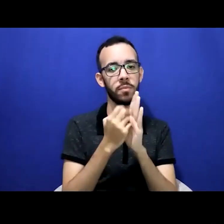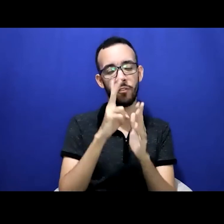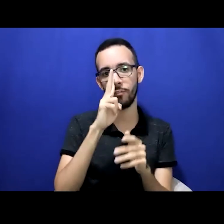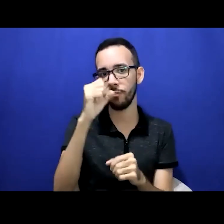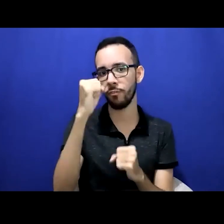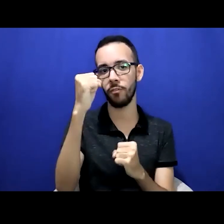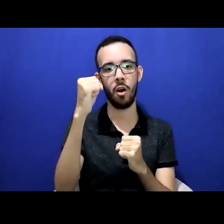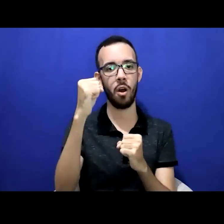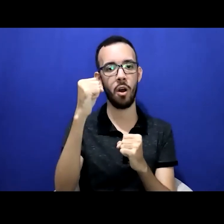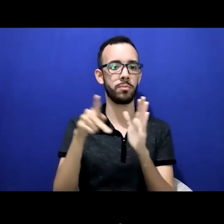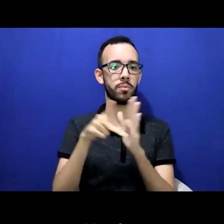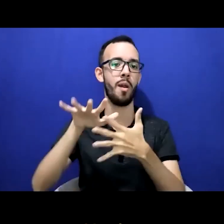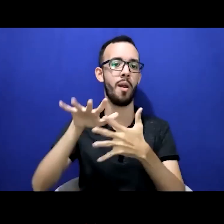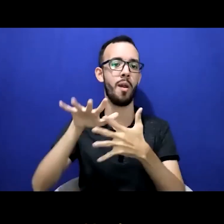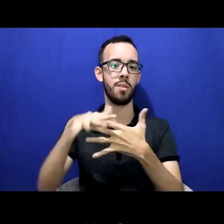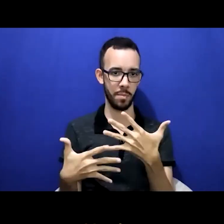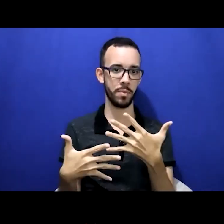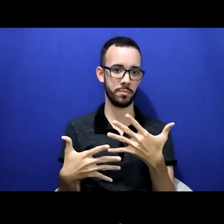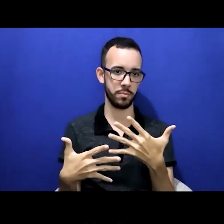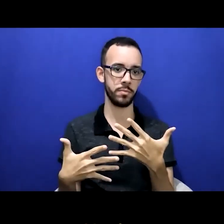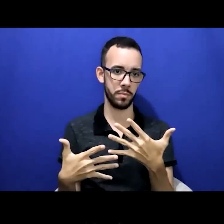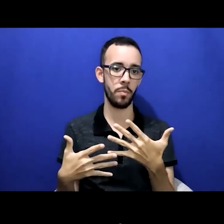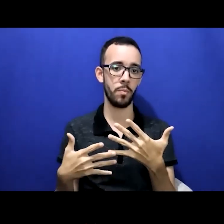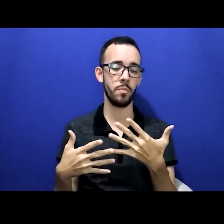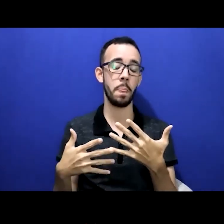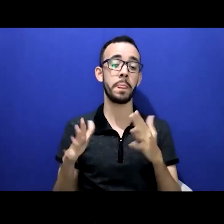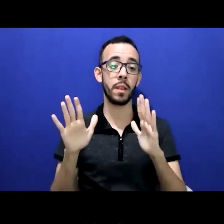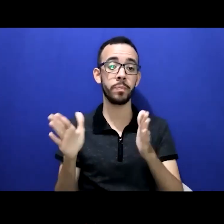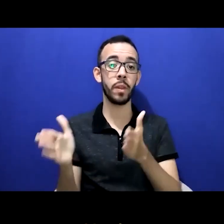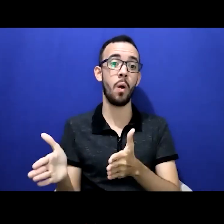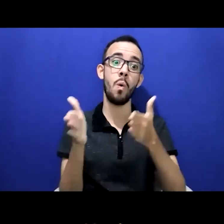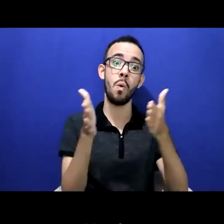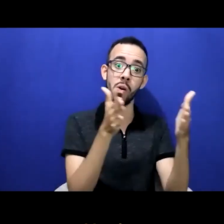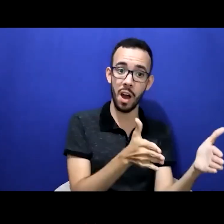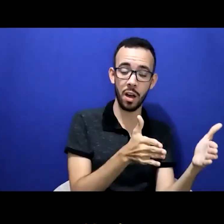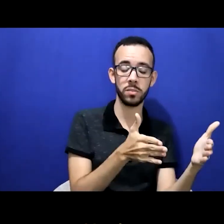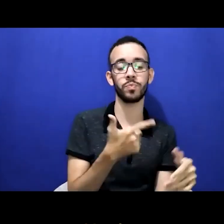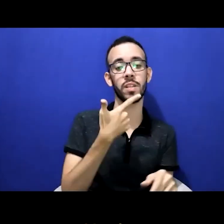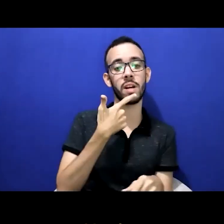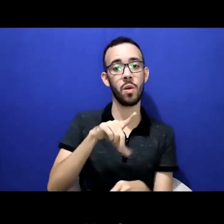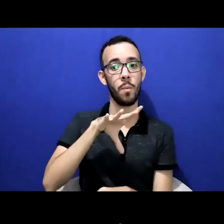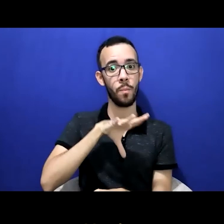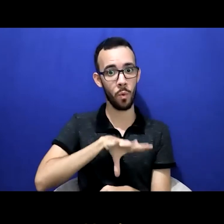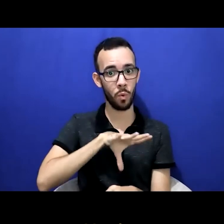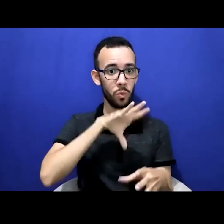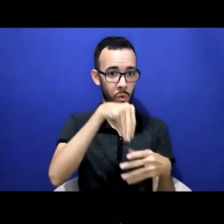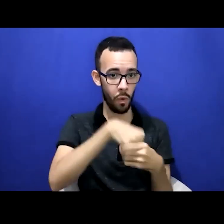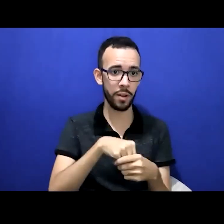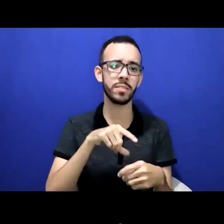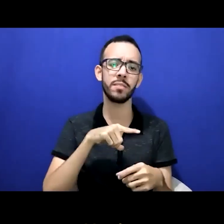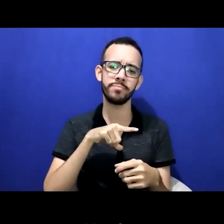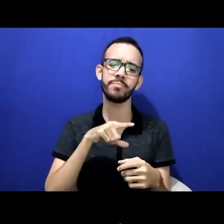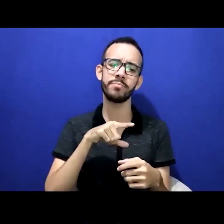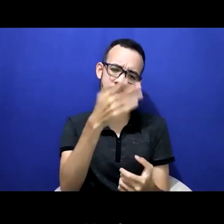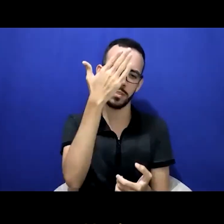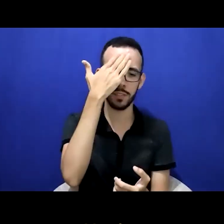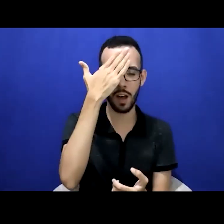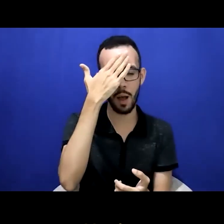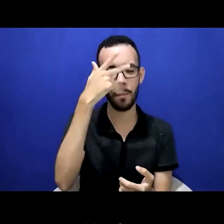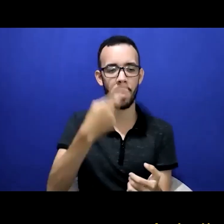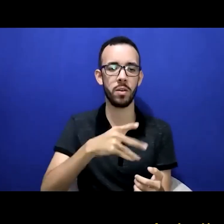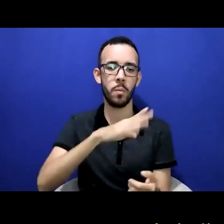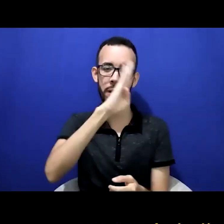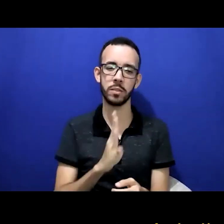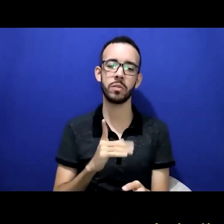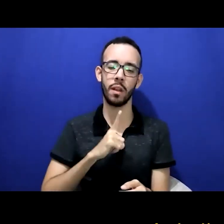mais mas isso marca muito a comunidade surda essa questão